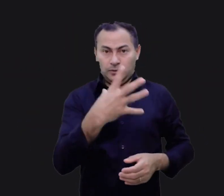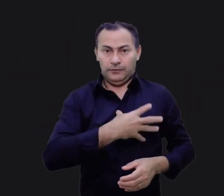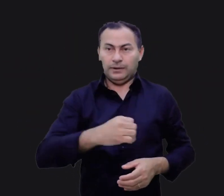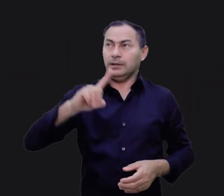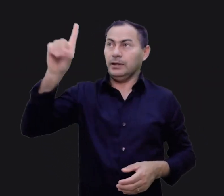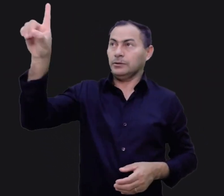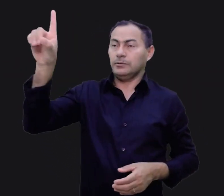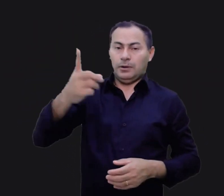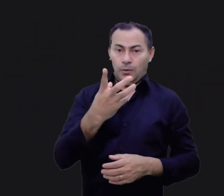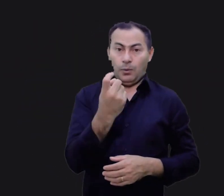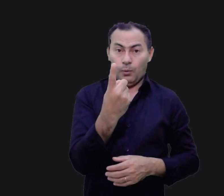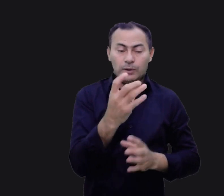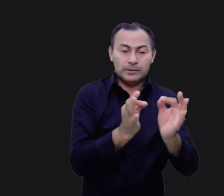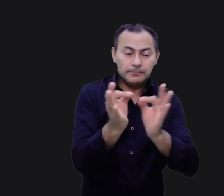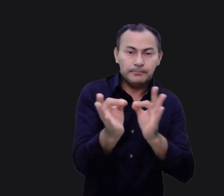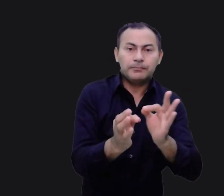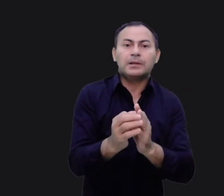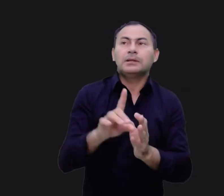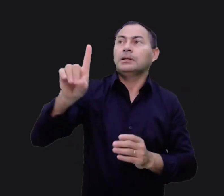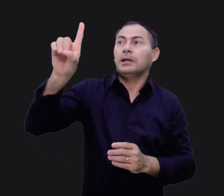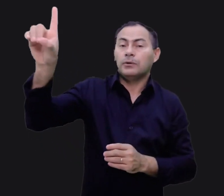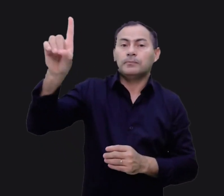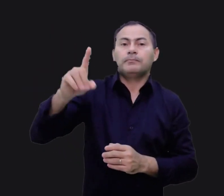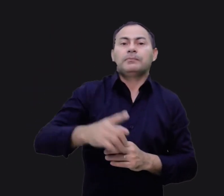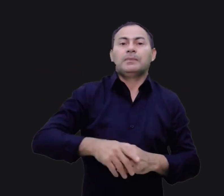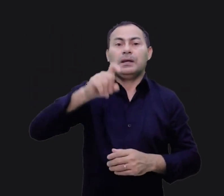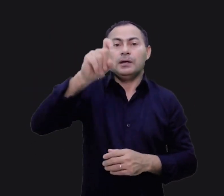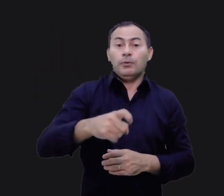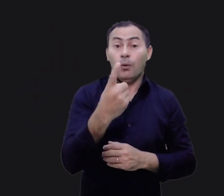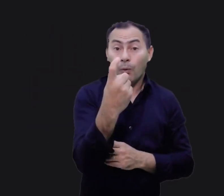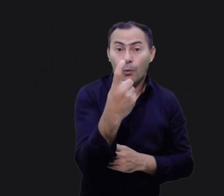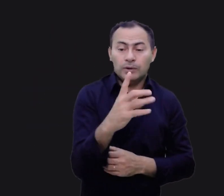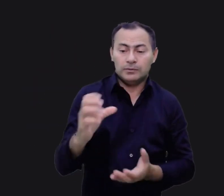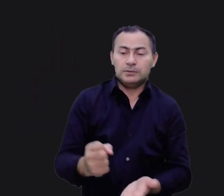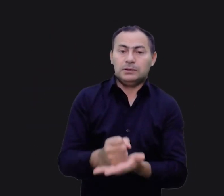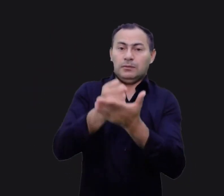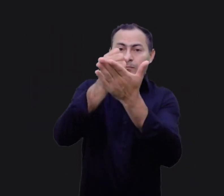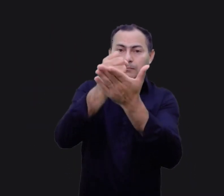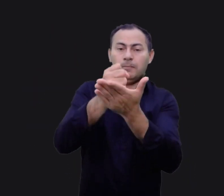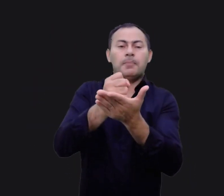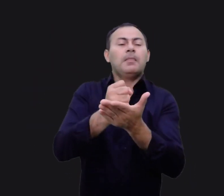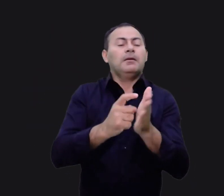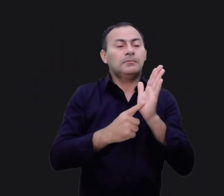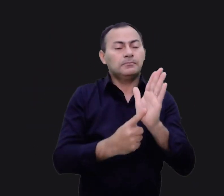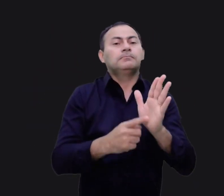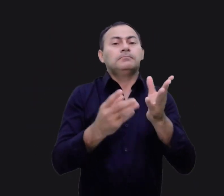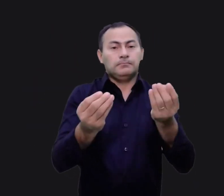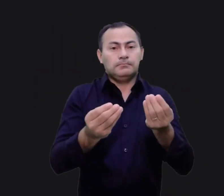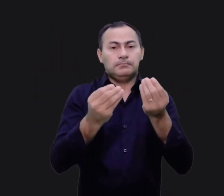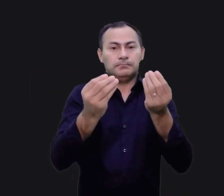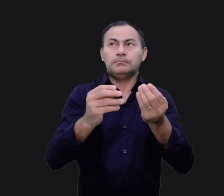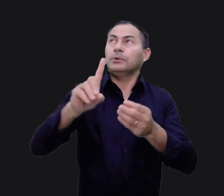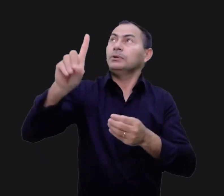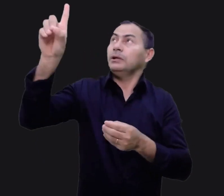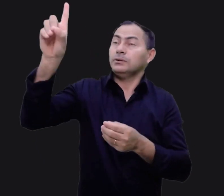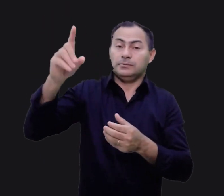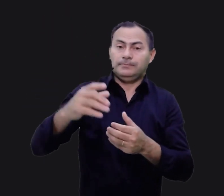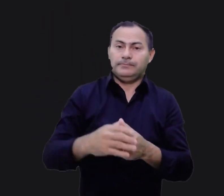filho de Deus e única solução de Deus, serei o único salvador providenciado por Deus.